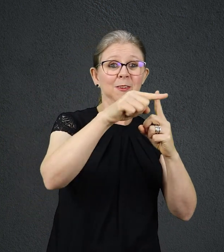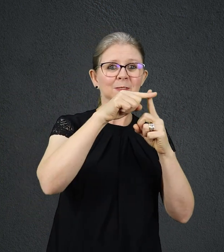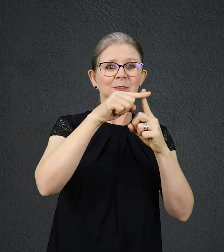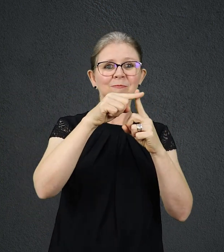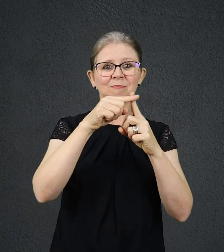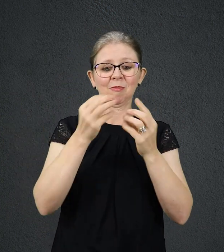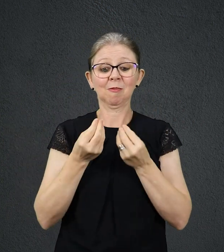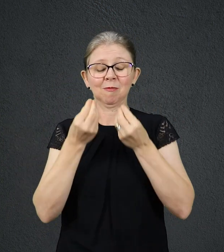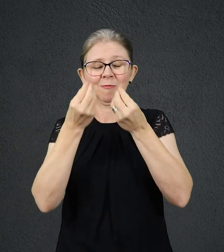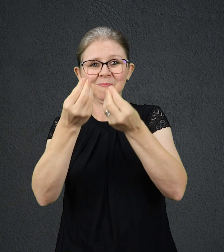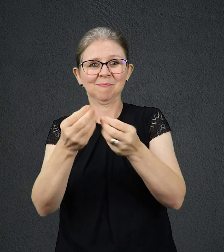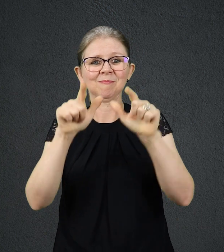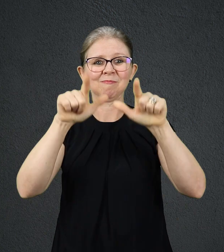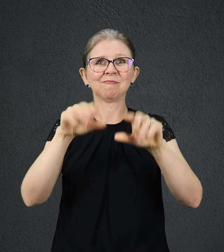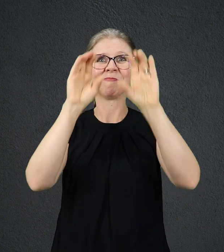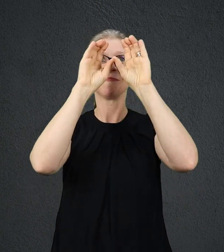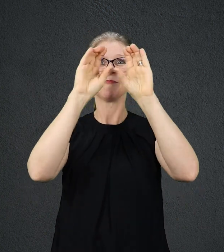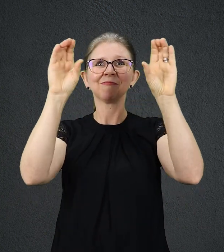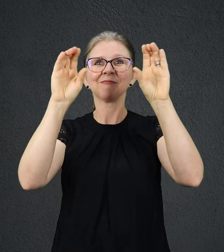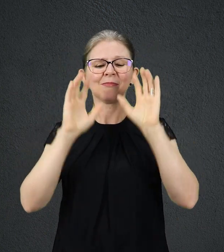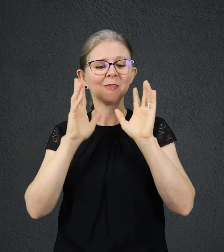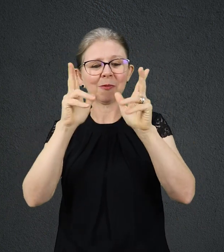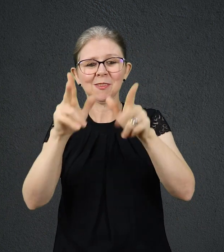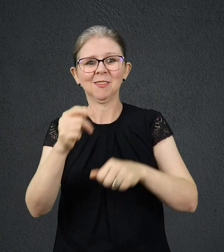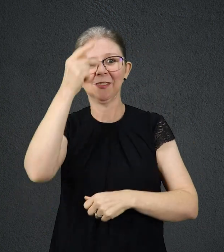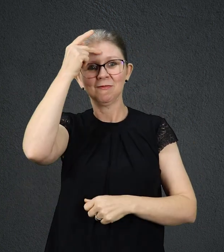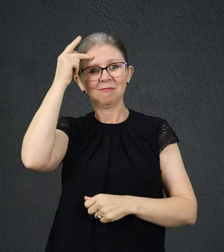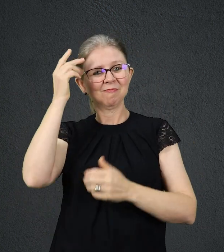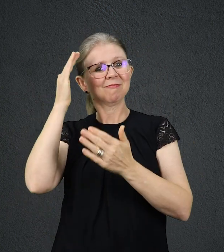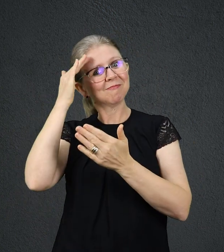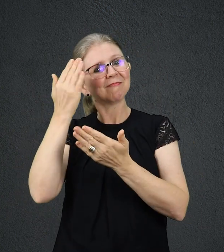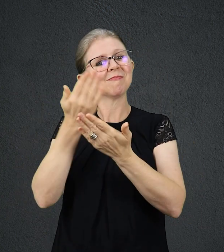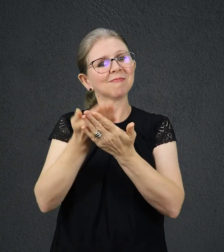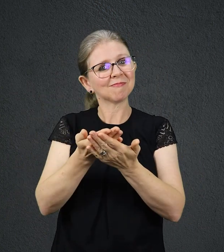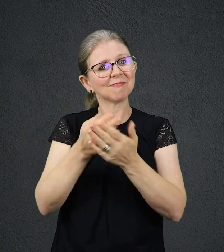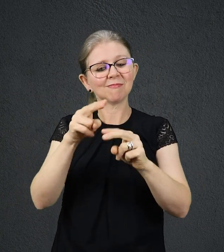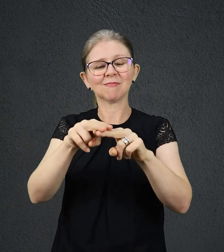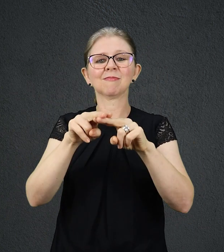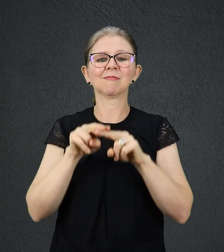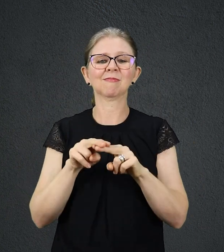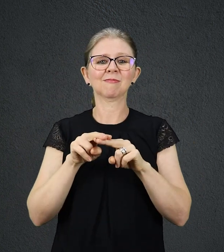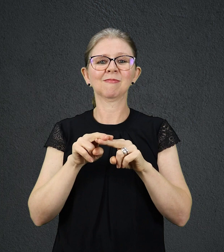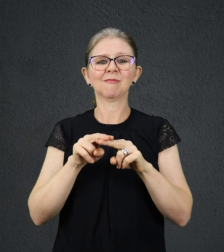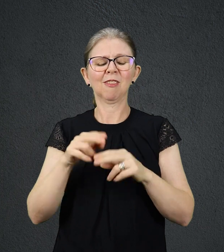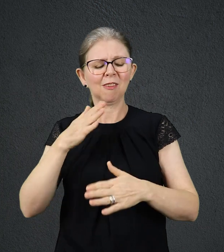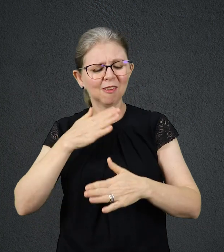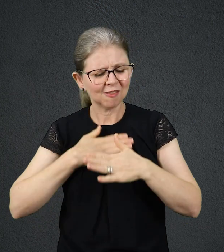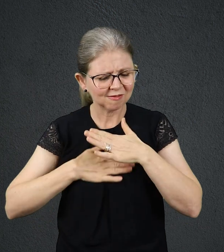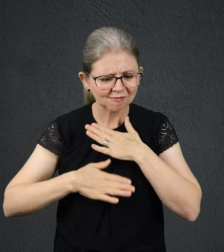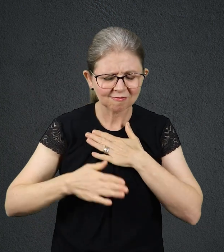lugar na eternidade para todo aquele que nele crê. Por isso, descanse na graça e no